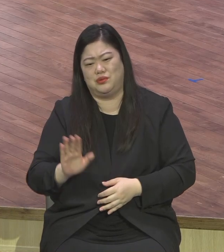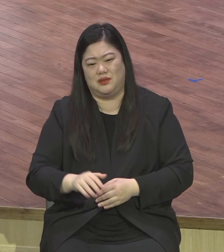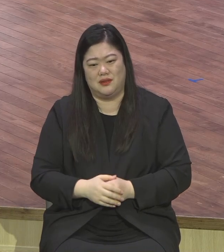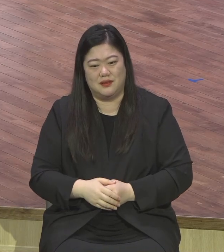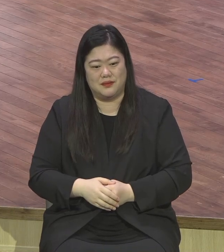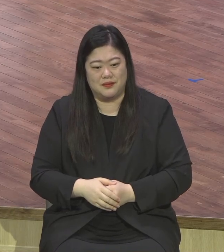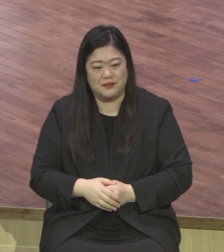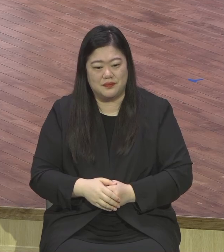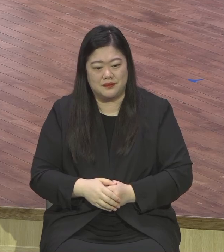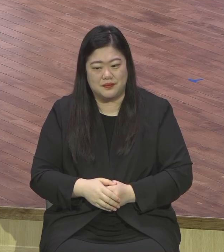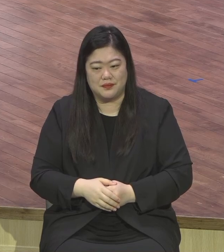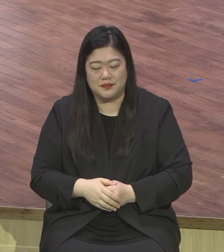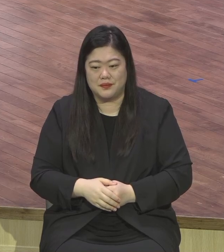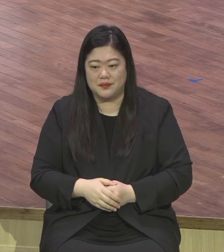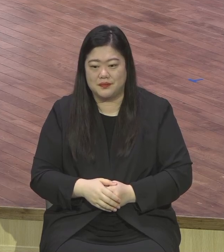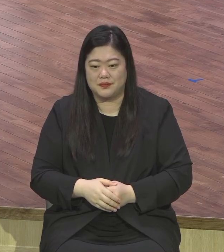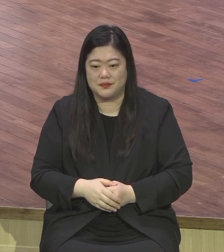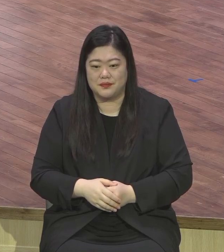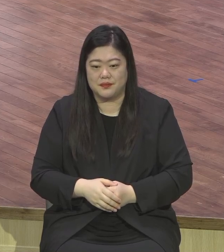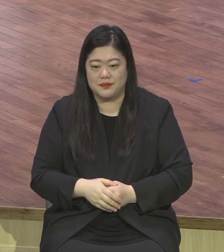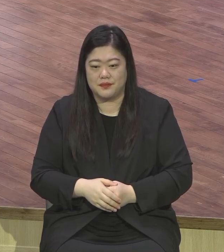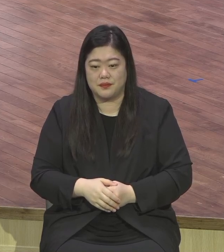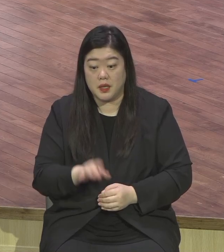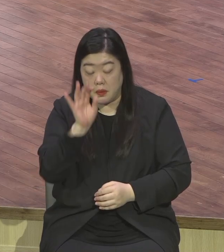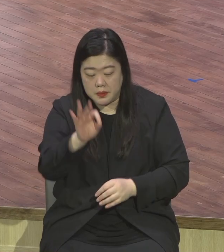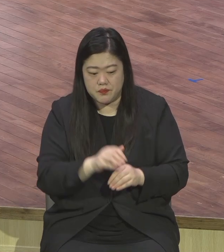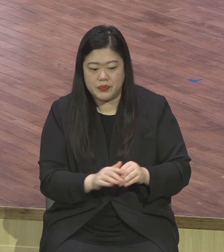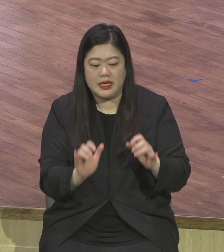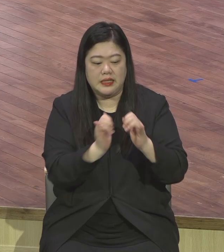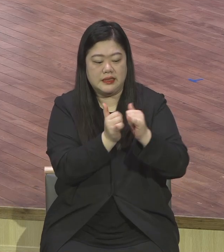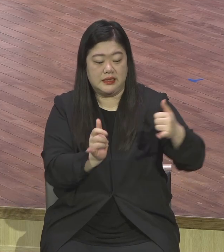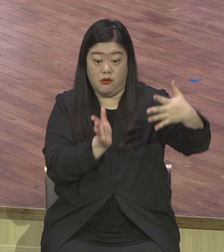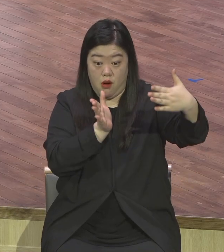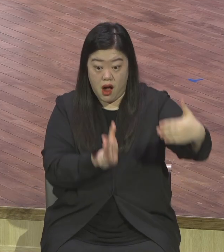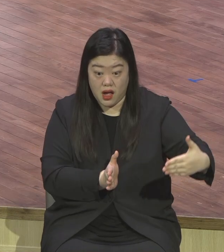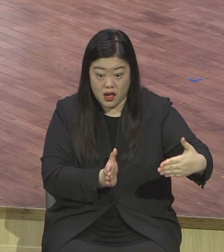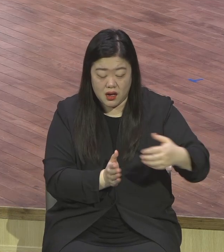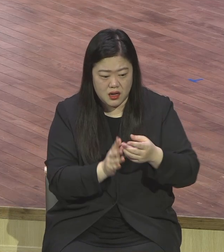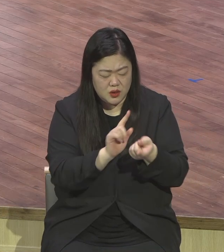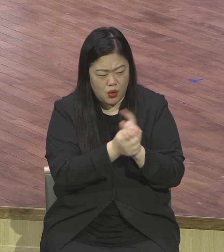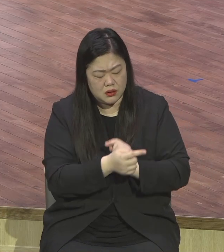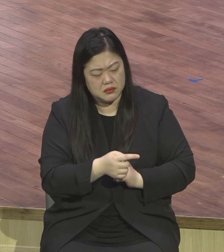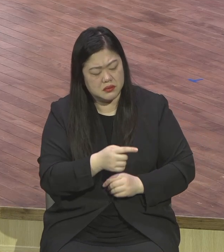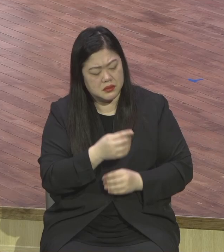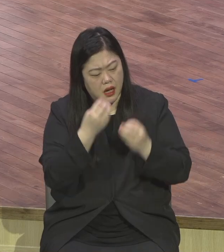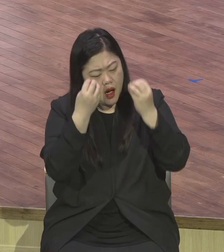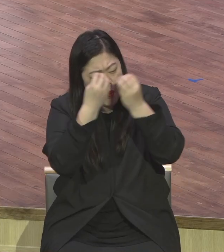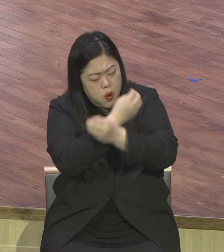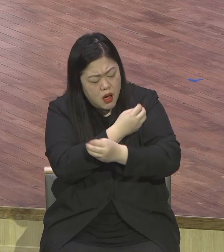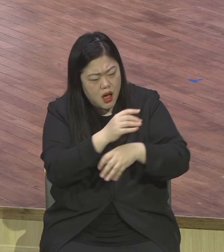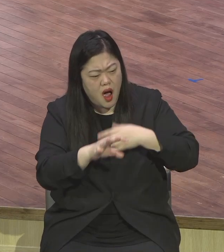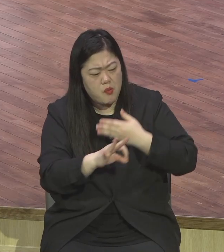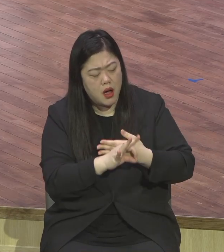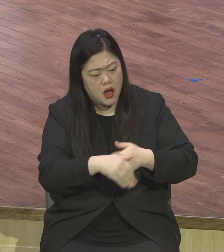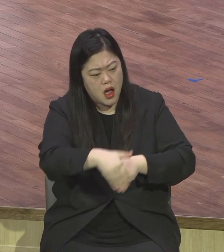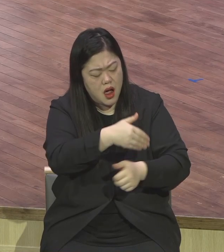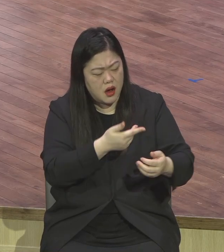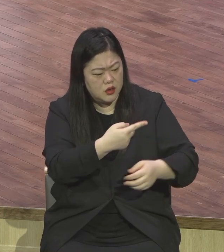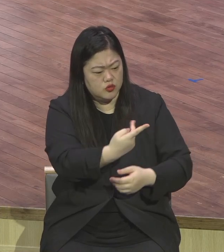그런데 영적인 삶에 있어서도 오해가 있어요. 영적인 부분의